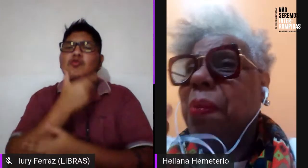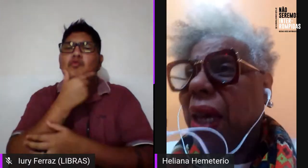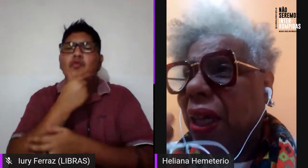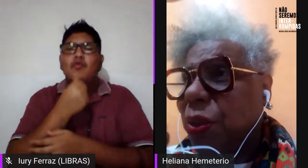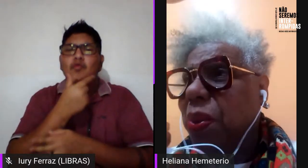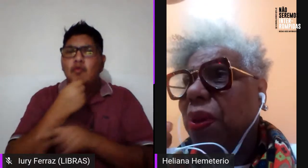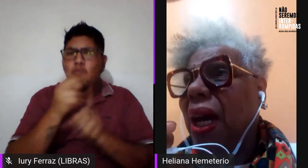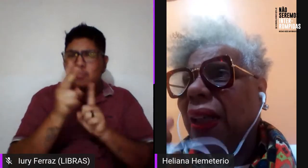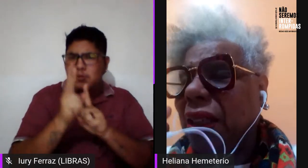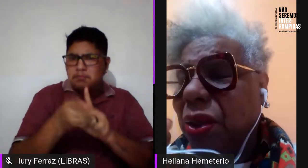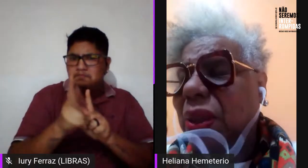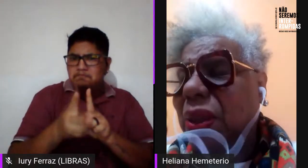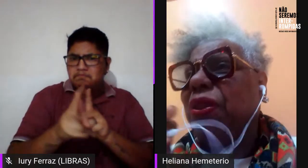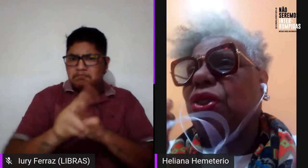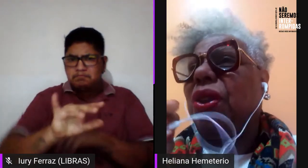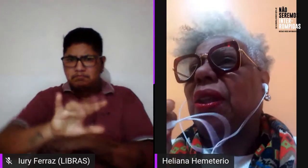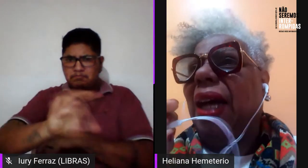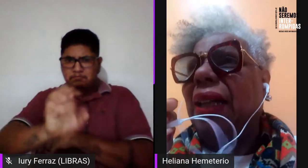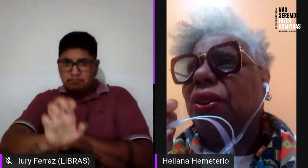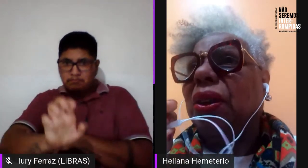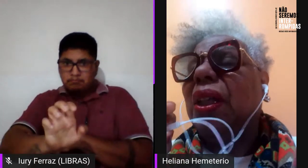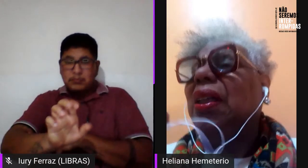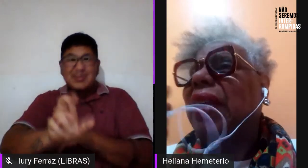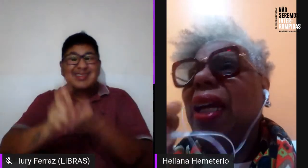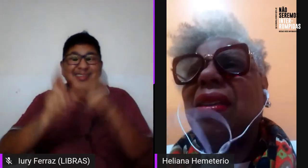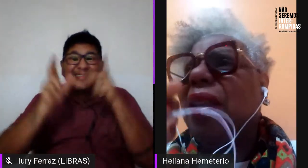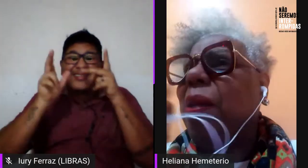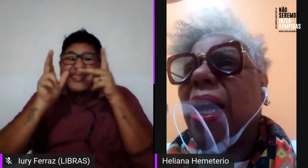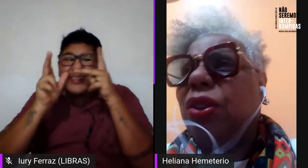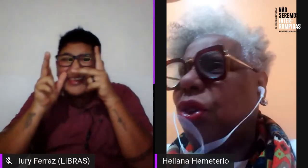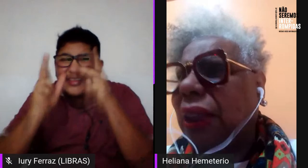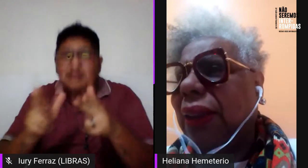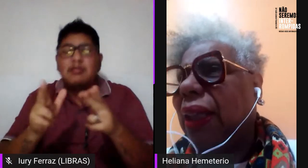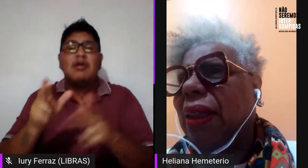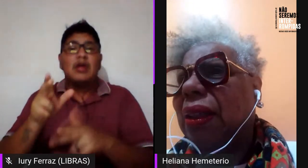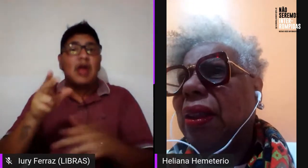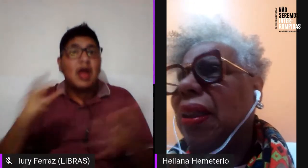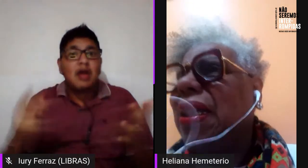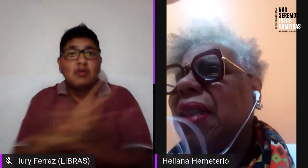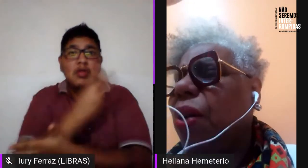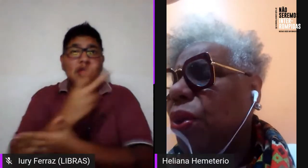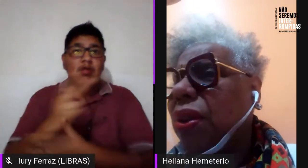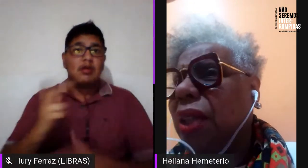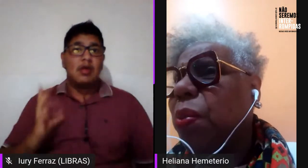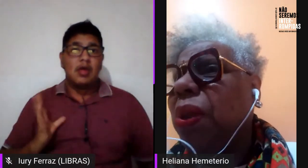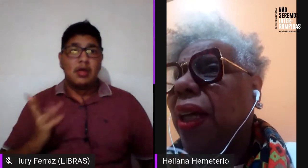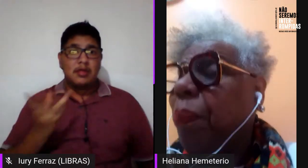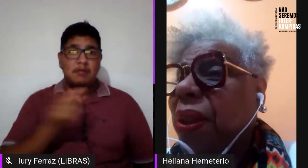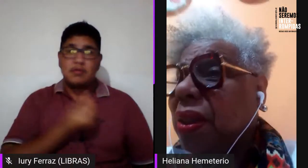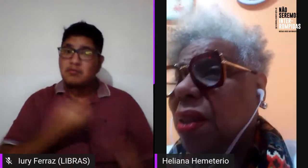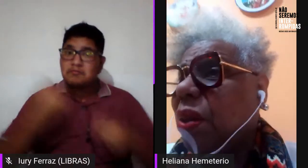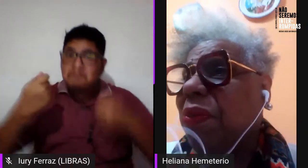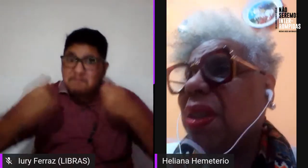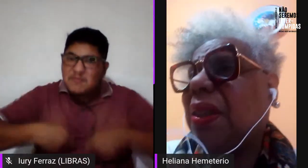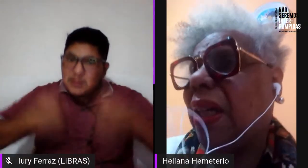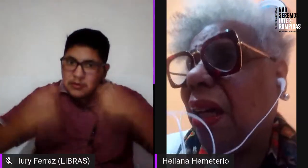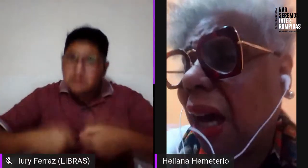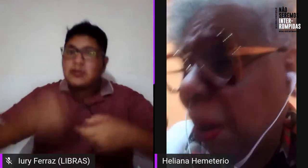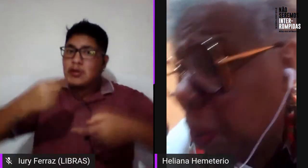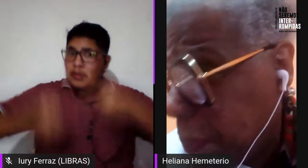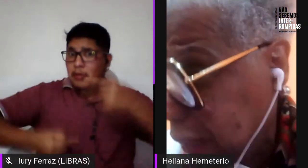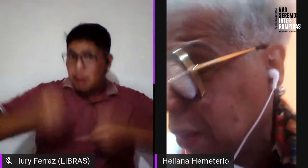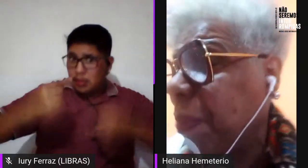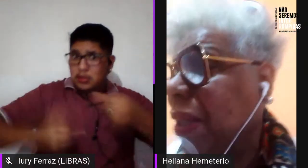e mesmo a questão da travestiridade tem que ser debatida na saúde das mulheres, é preciso que